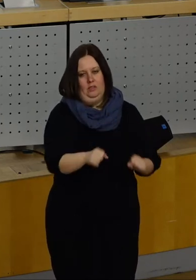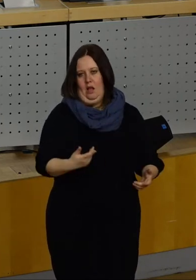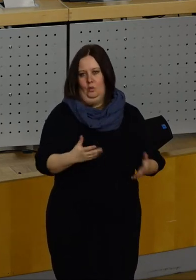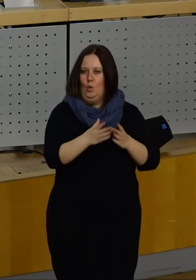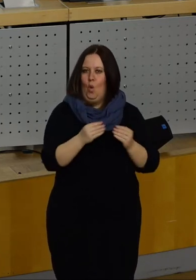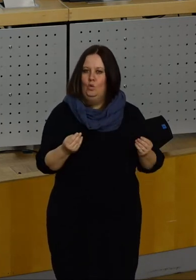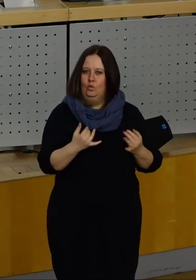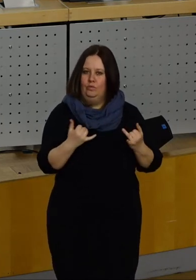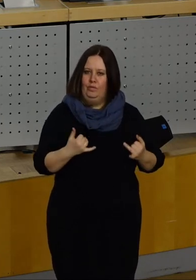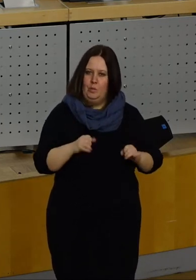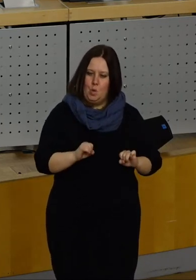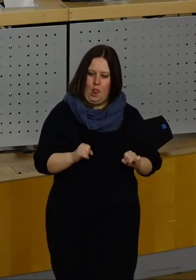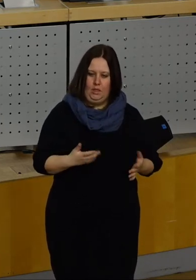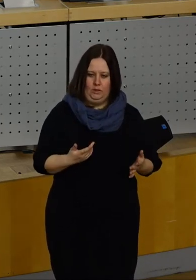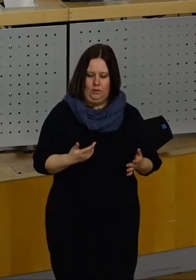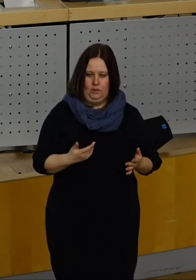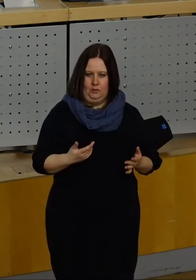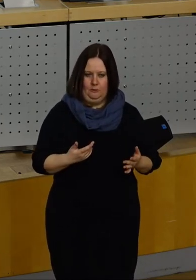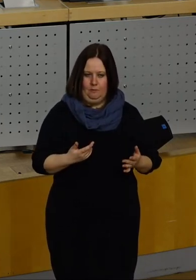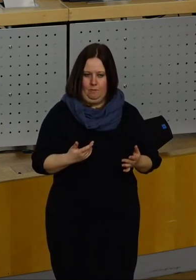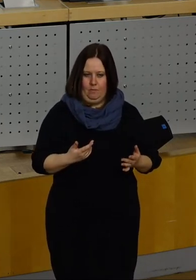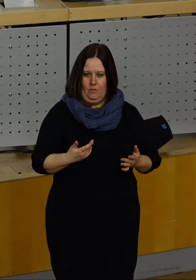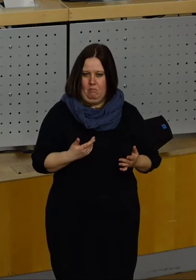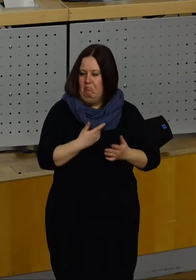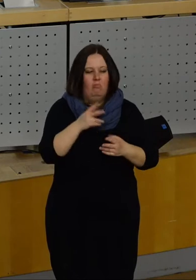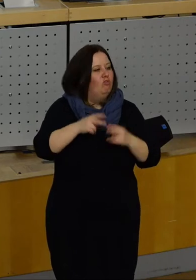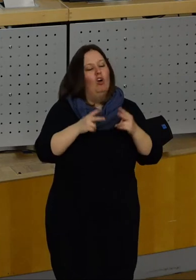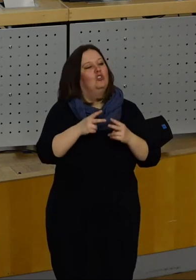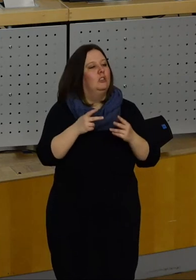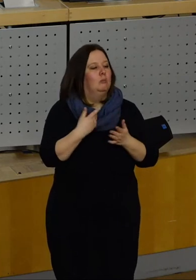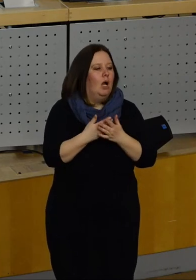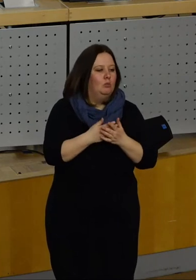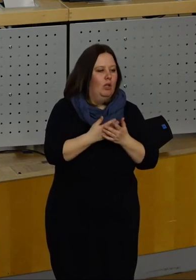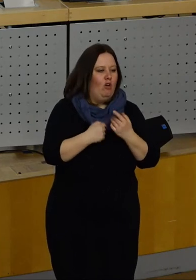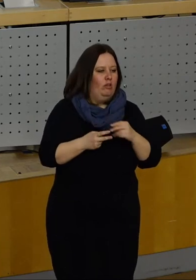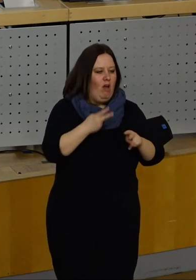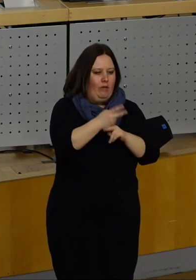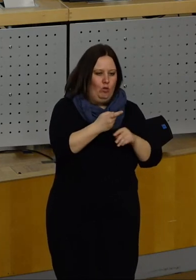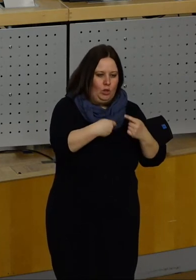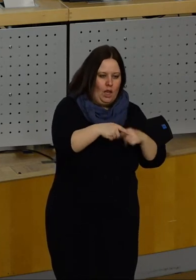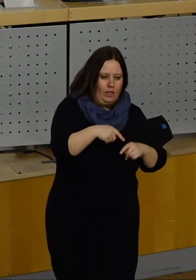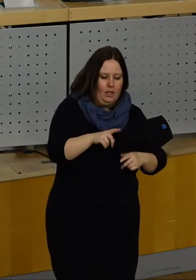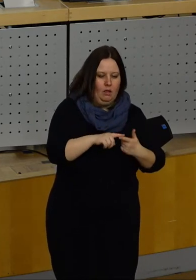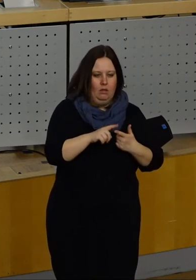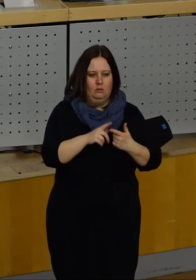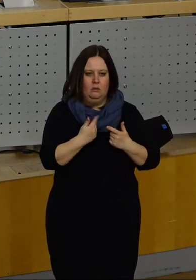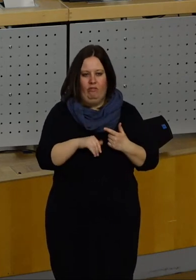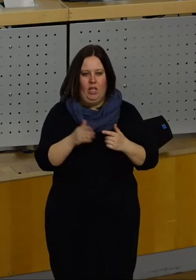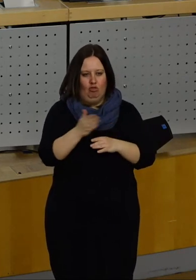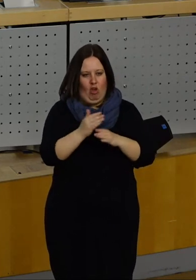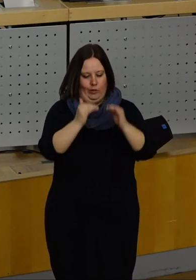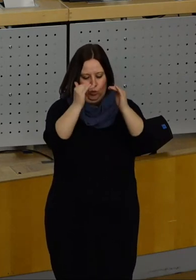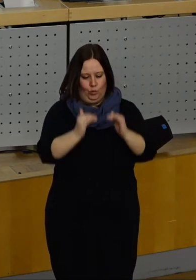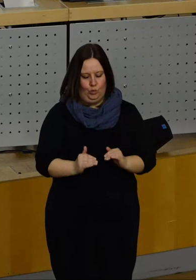und Lösung dieses Problems werden kann. Das kann man mit Hilfe von Instrumenten wie Delegationen von Verantwortung, flache Entscheidungshierarchien